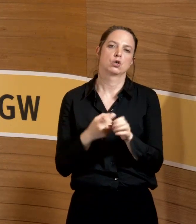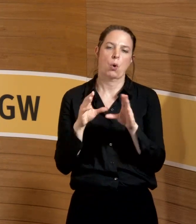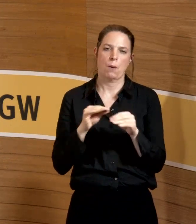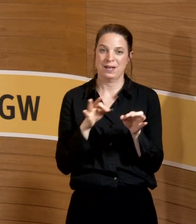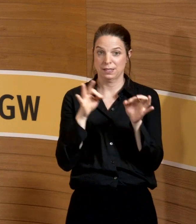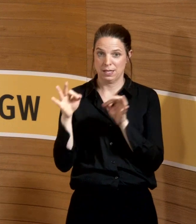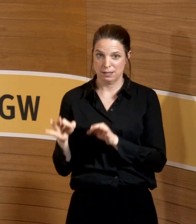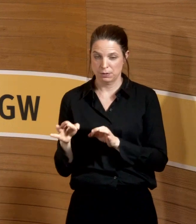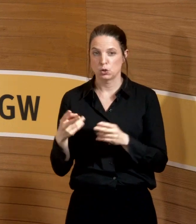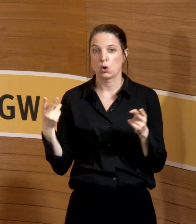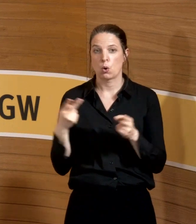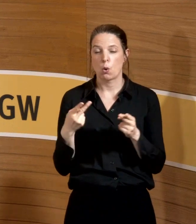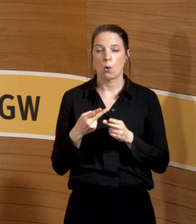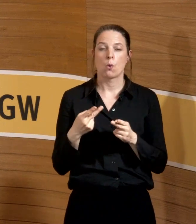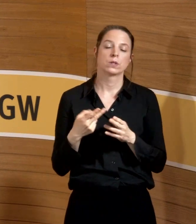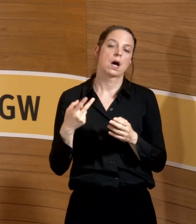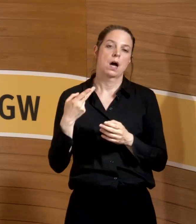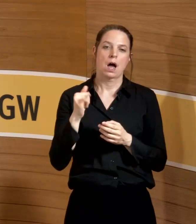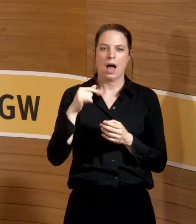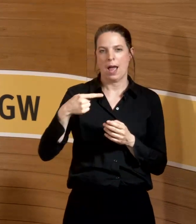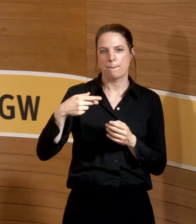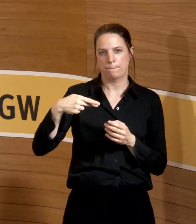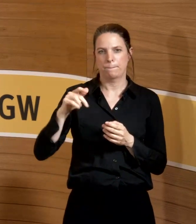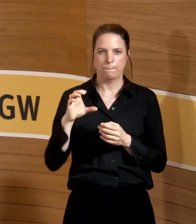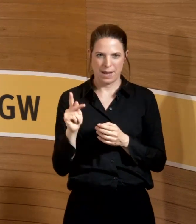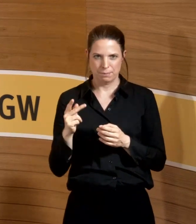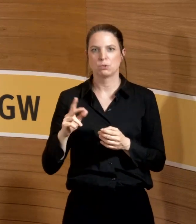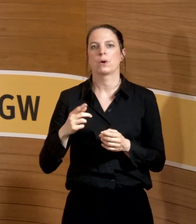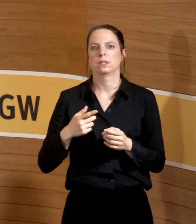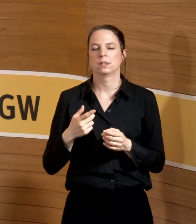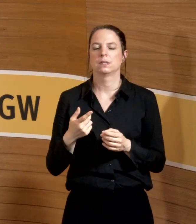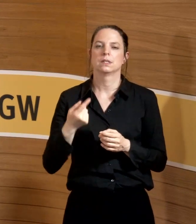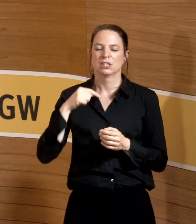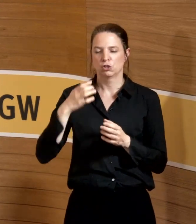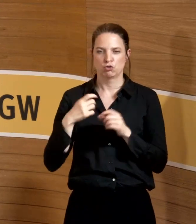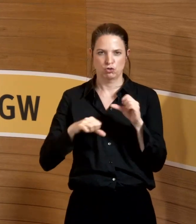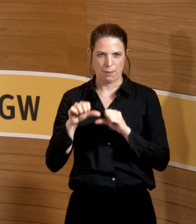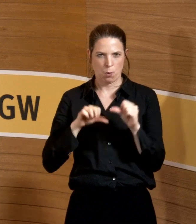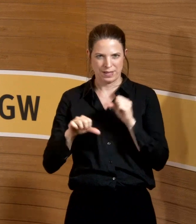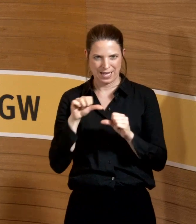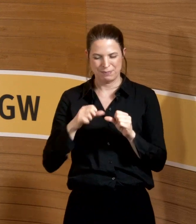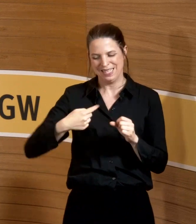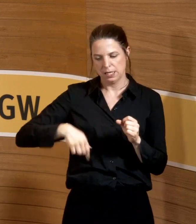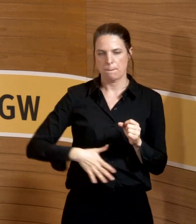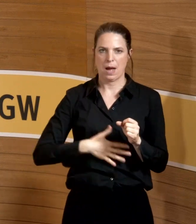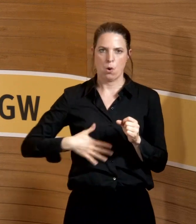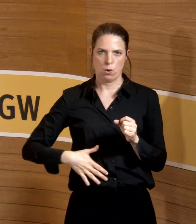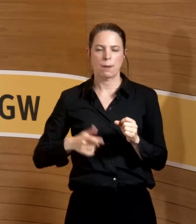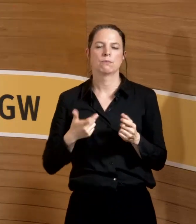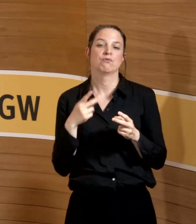werden oder High-Pack-Therapien, das ist intraoperativ in den Bauchraum gegeben, Chemotherapeutika für eine